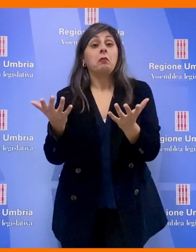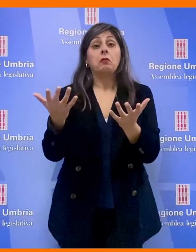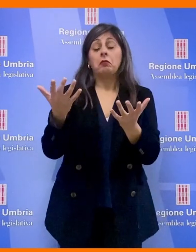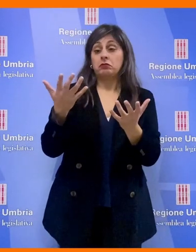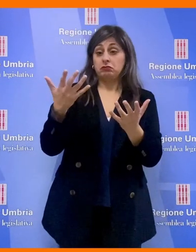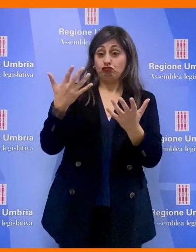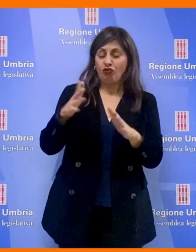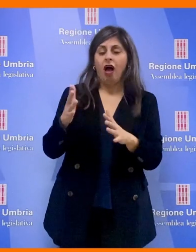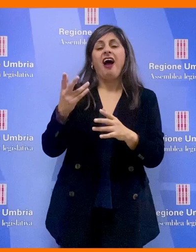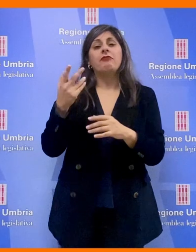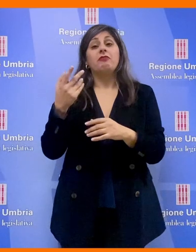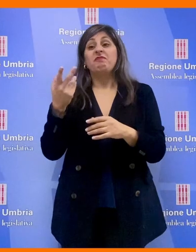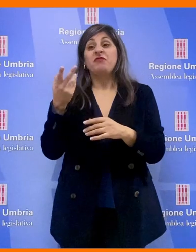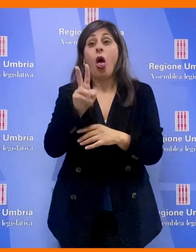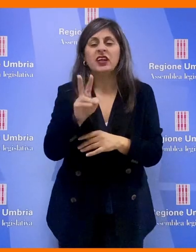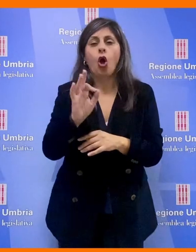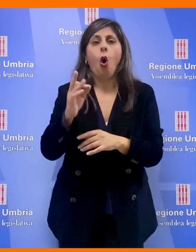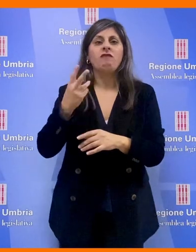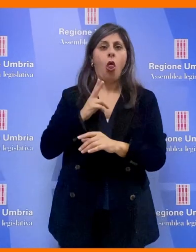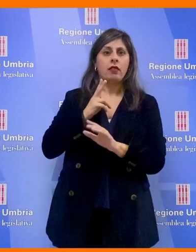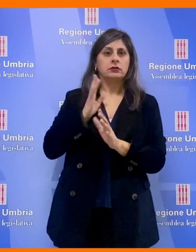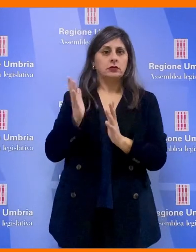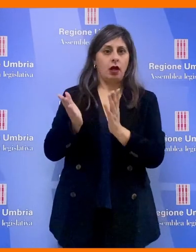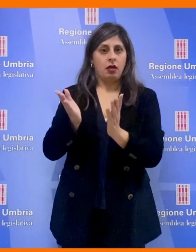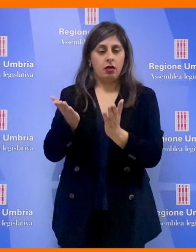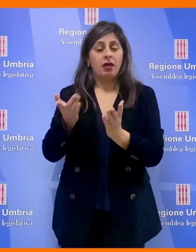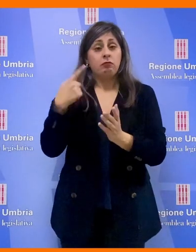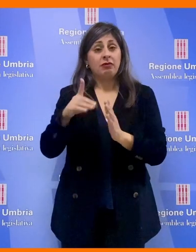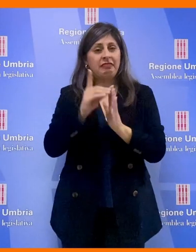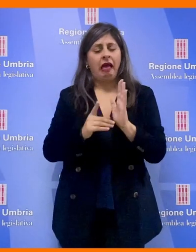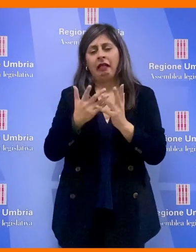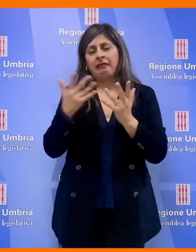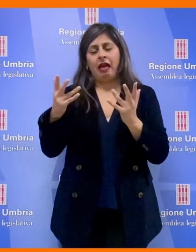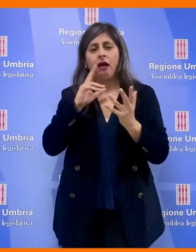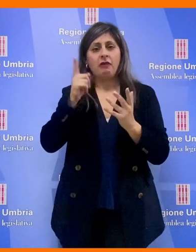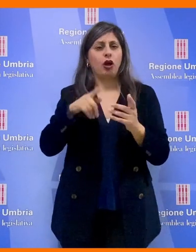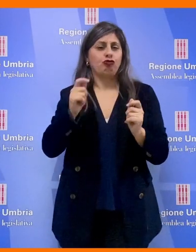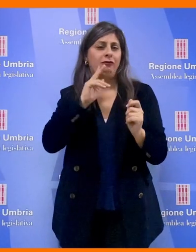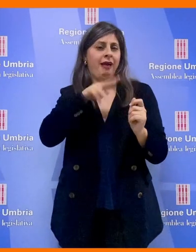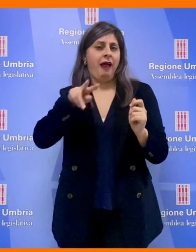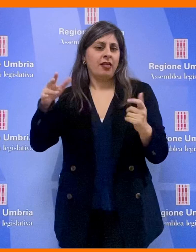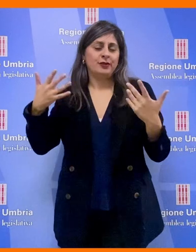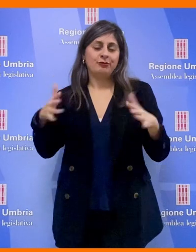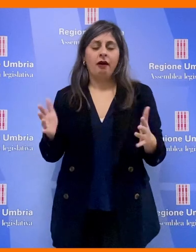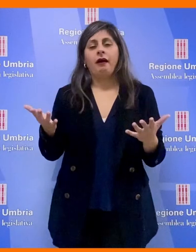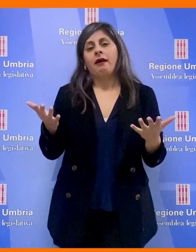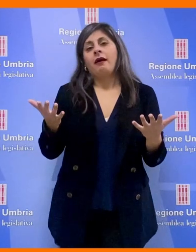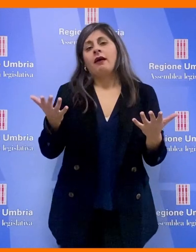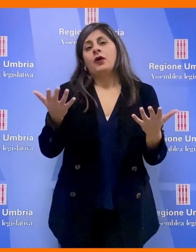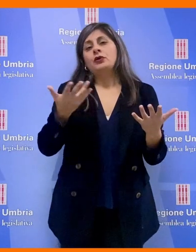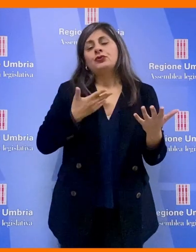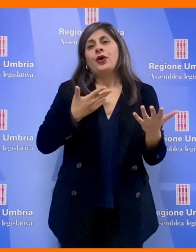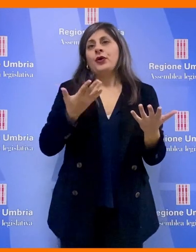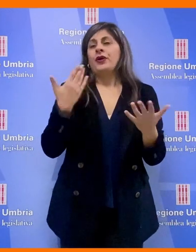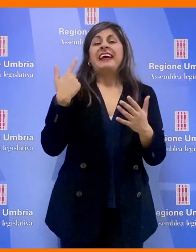o che hanno subito una violenza e questo ce lo dimostrano i dati che abbiamo letto anche sui giornali, c'è stato un